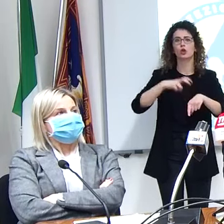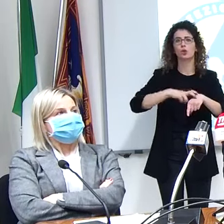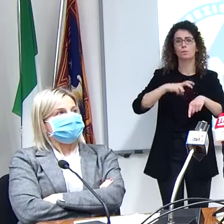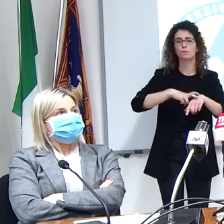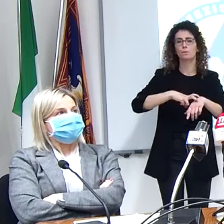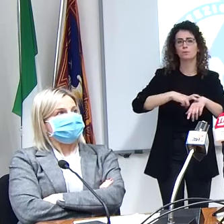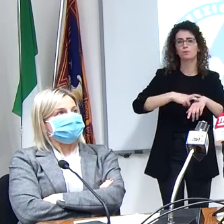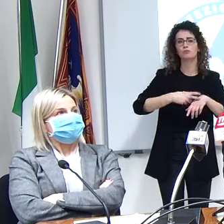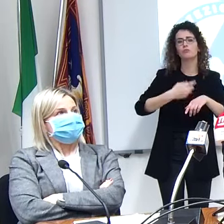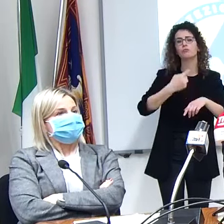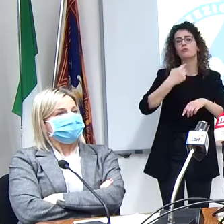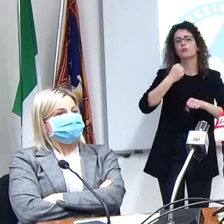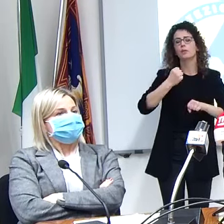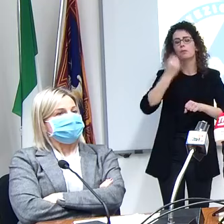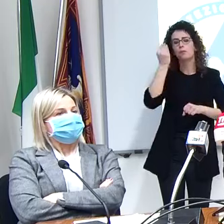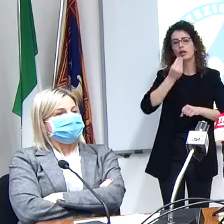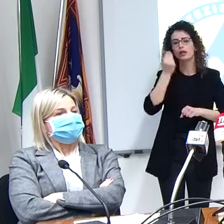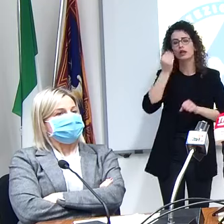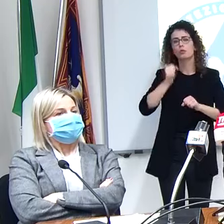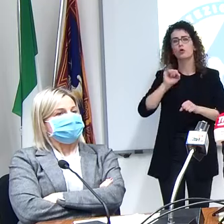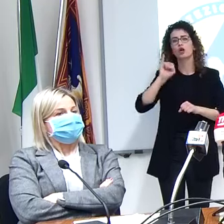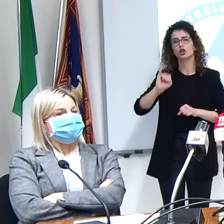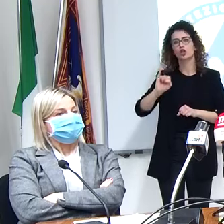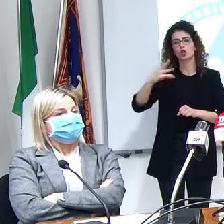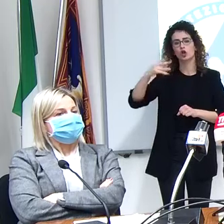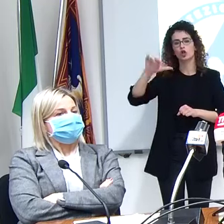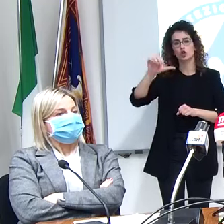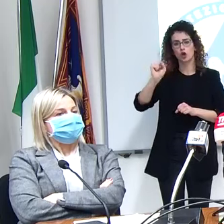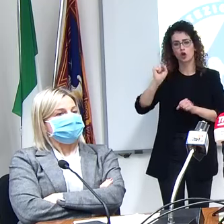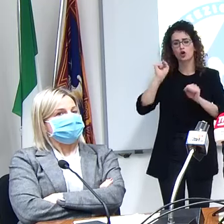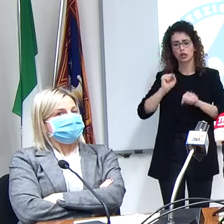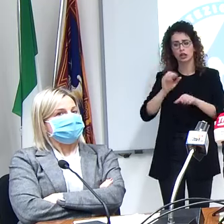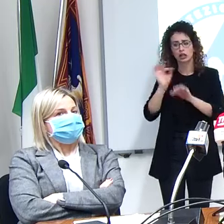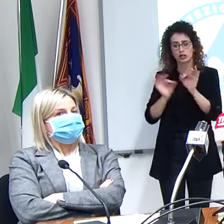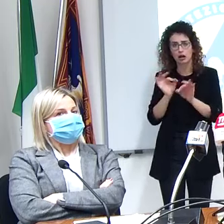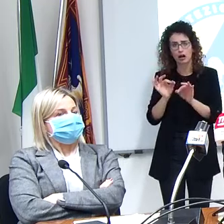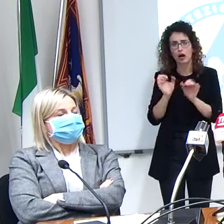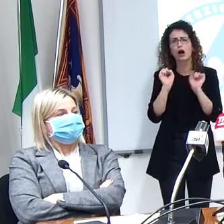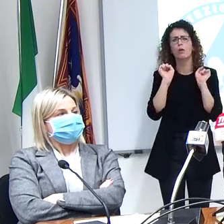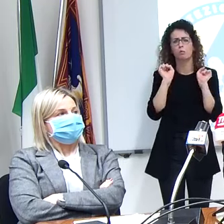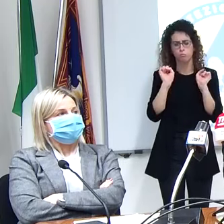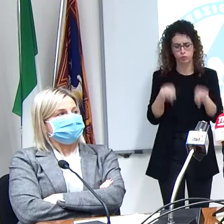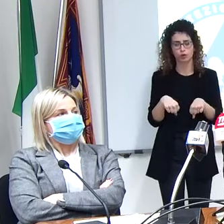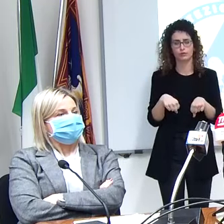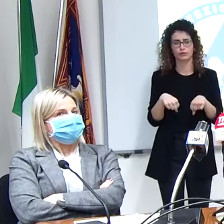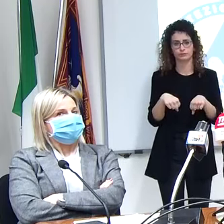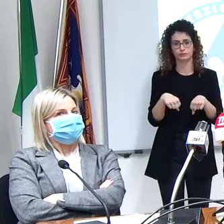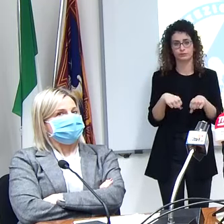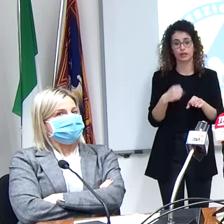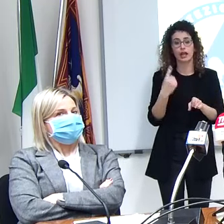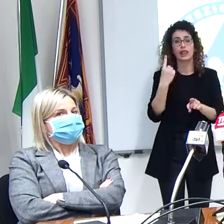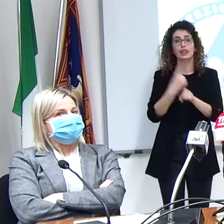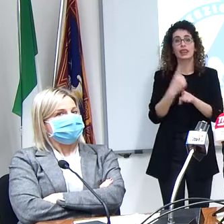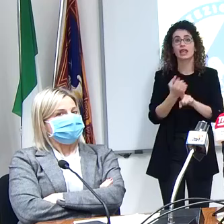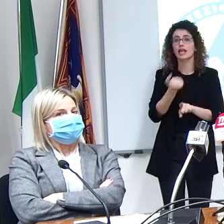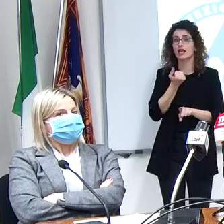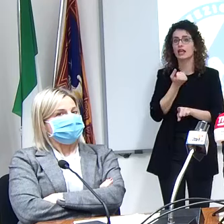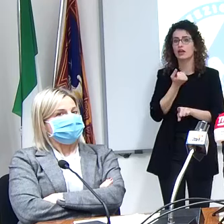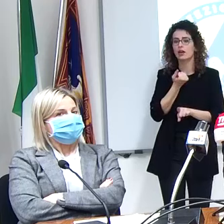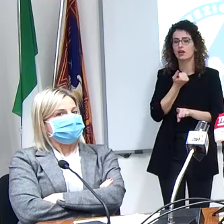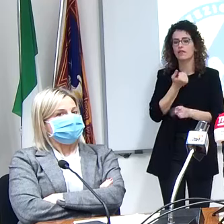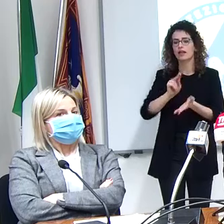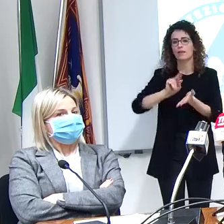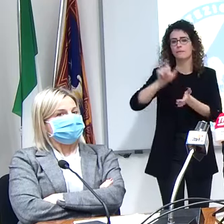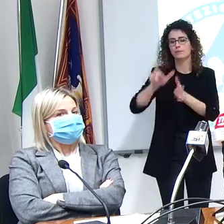di voler utilizzare l'idrossiclorochina lo può utilizzare facendo firmare il consenso